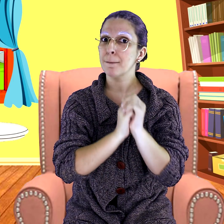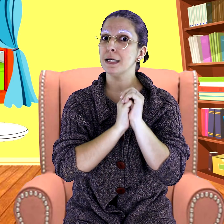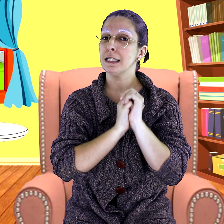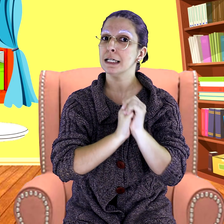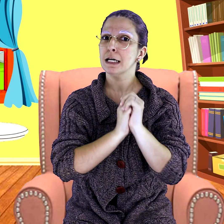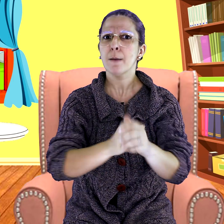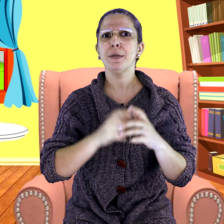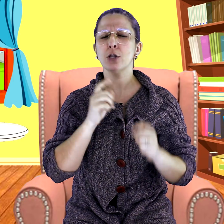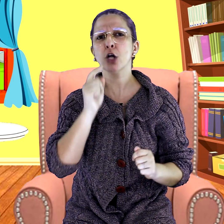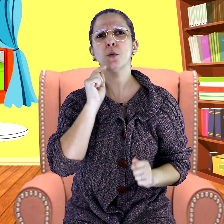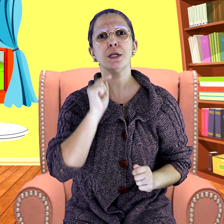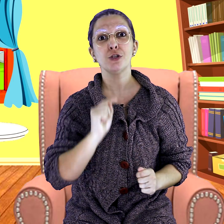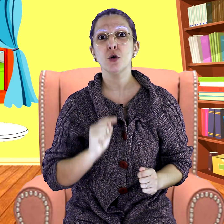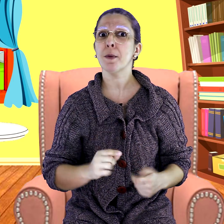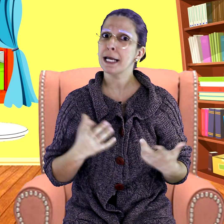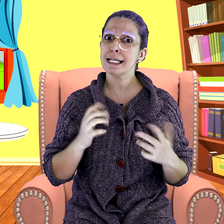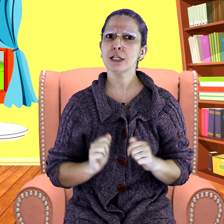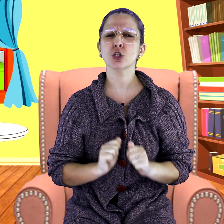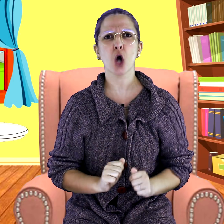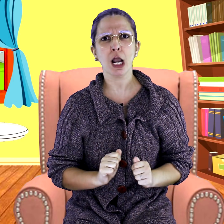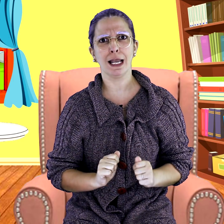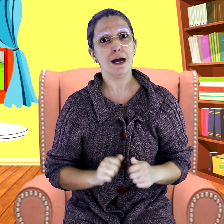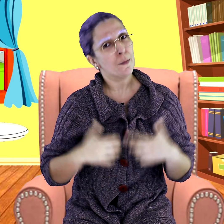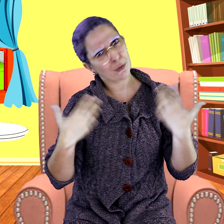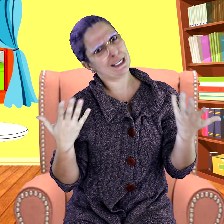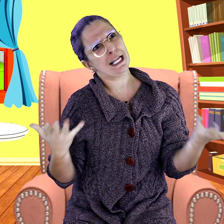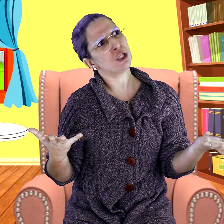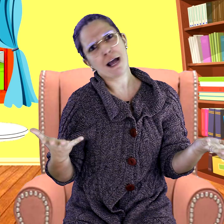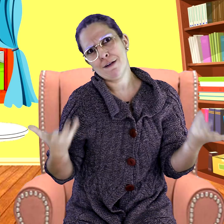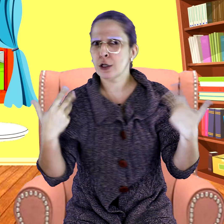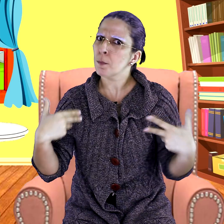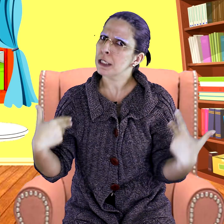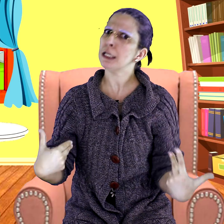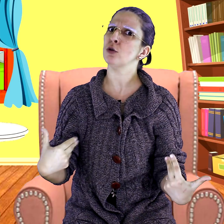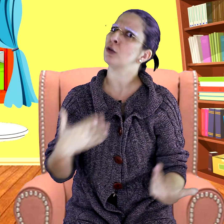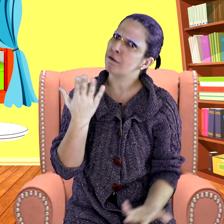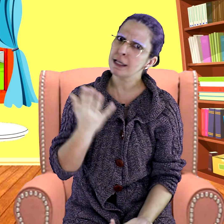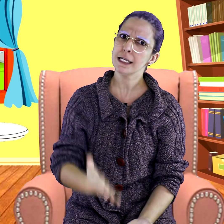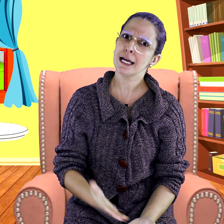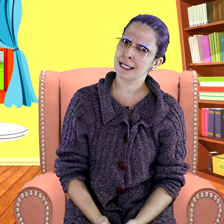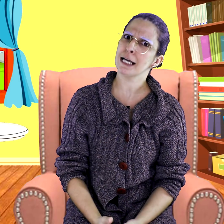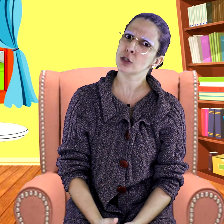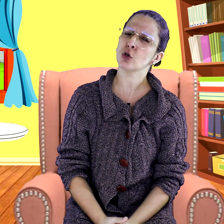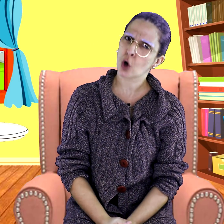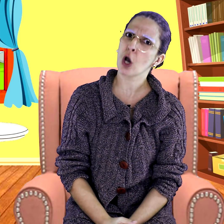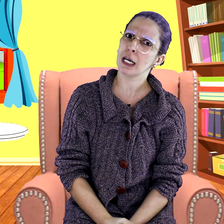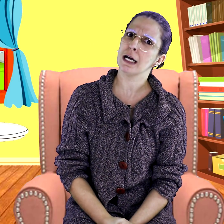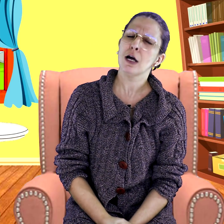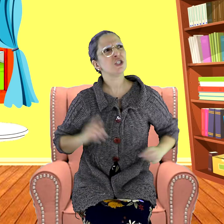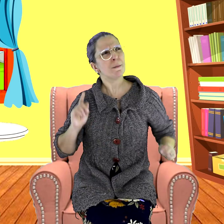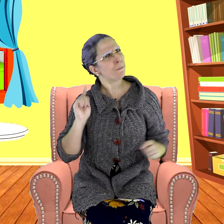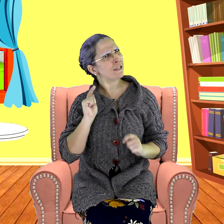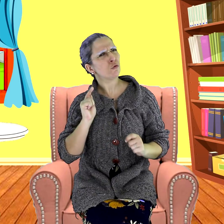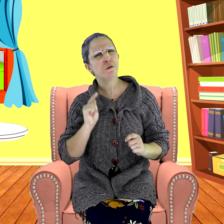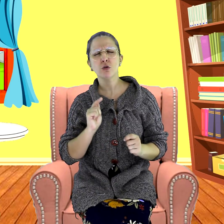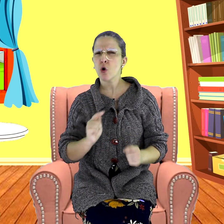manhã, Pinóquio pediu para ir à escola. Pois ele achava que o menino deveria ir à escola. Gepeto ficou